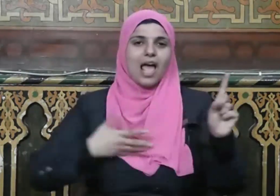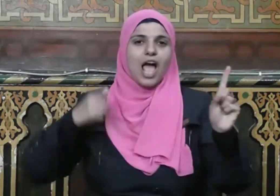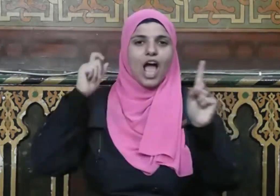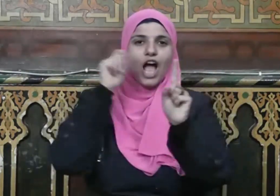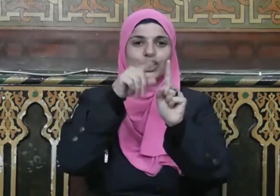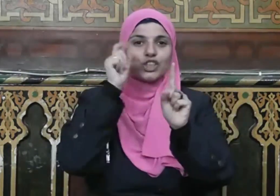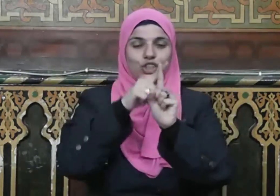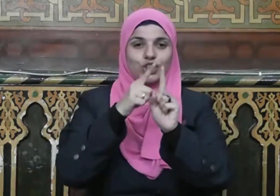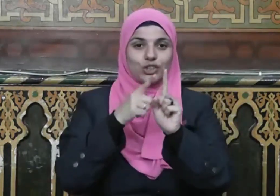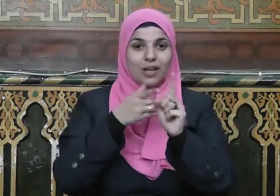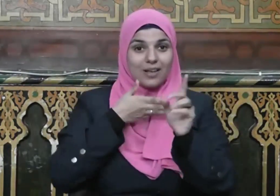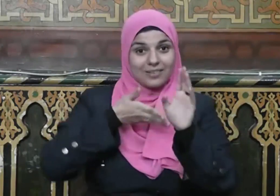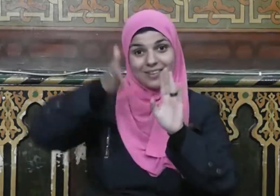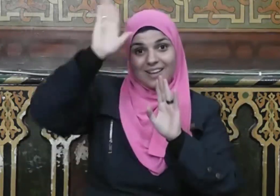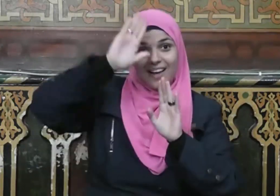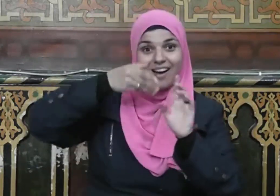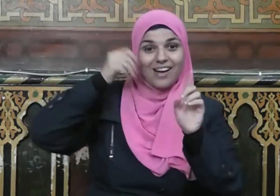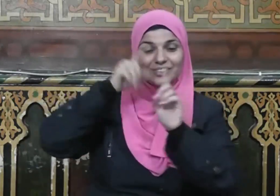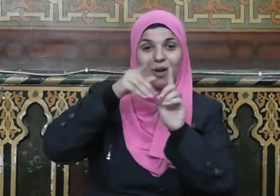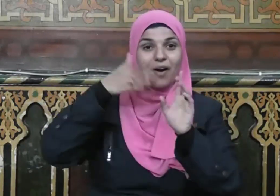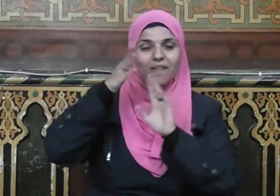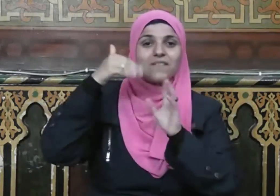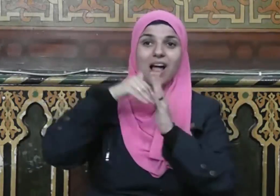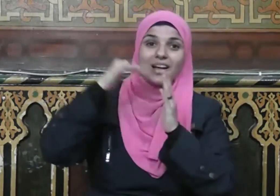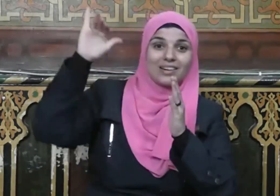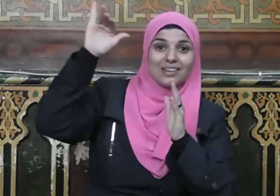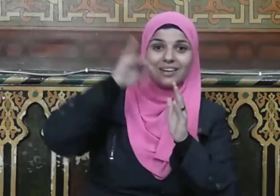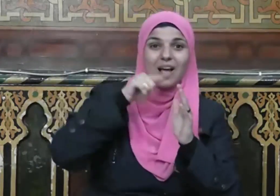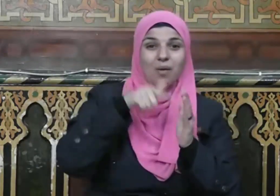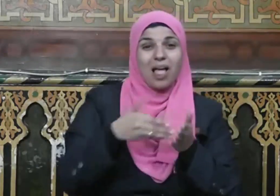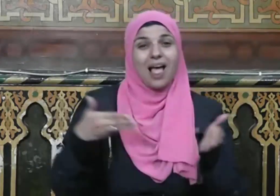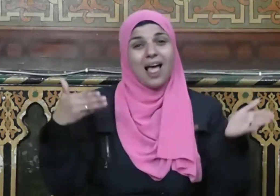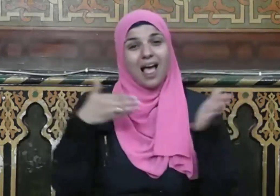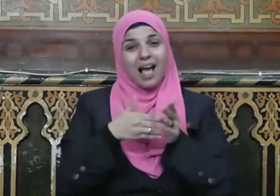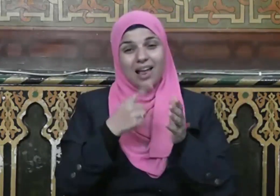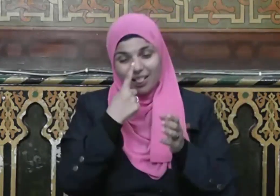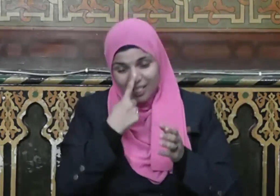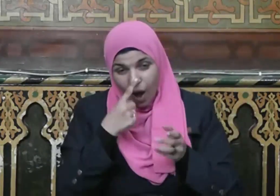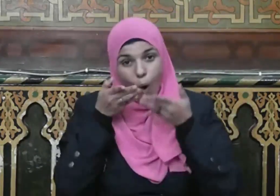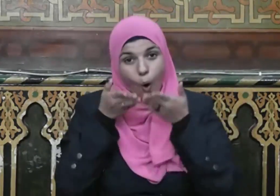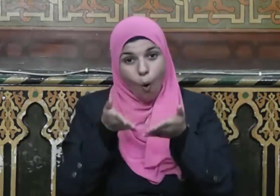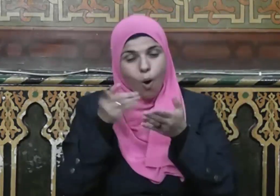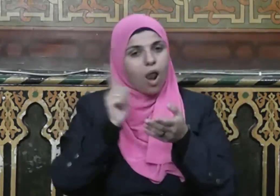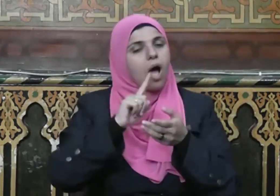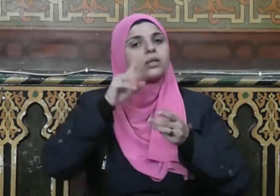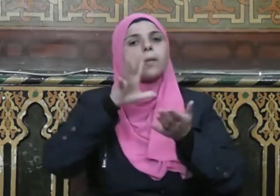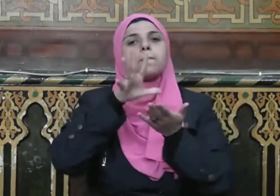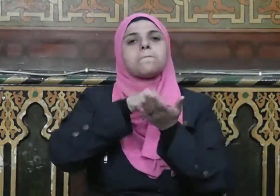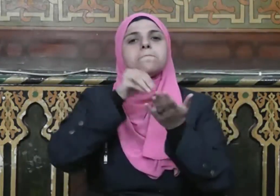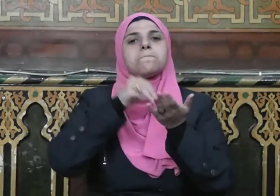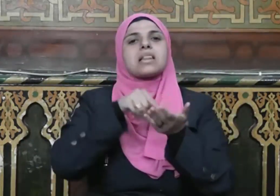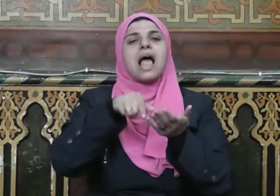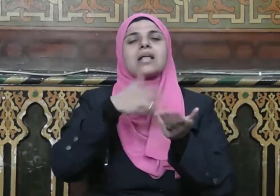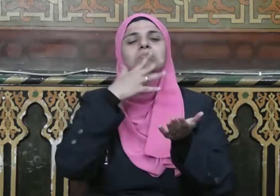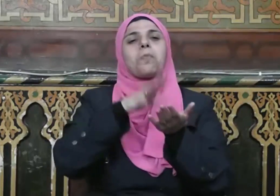فليس ذلك نهاية الطاعات بل إن لديه الكثير من